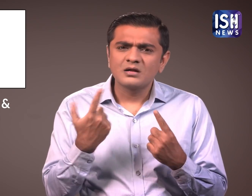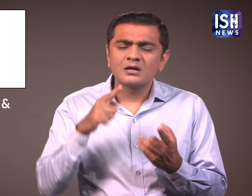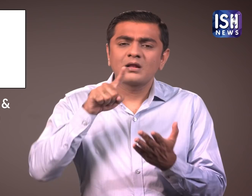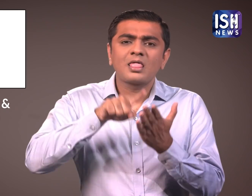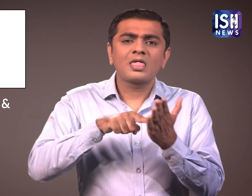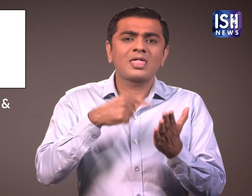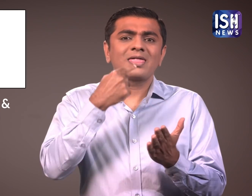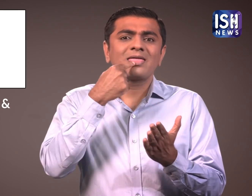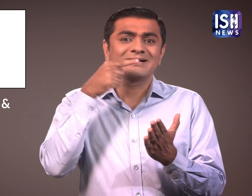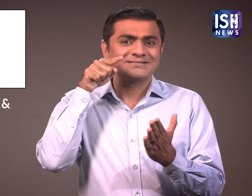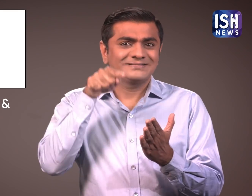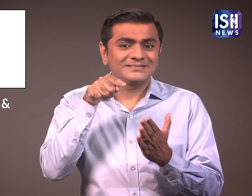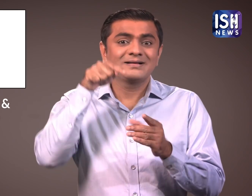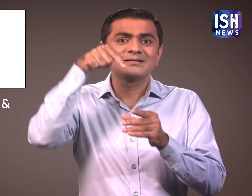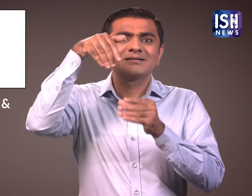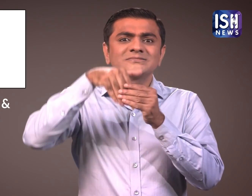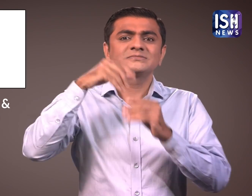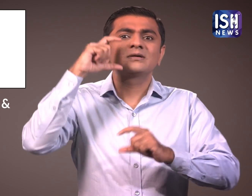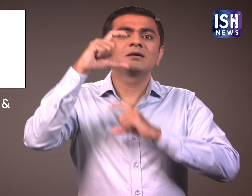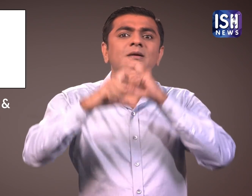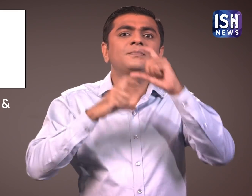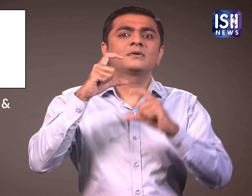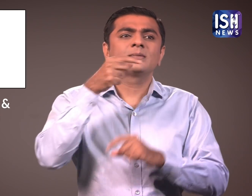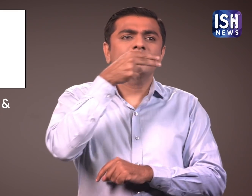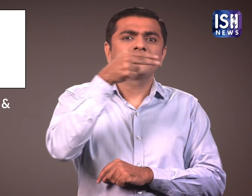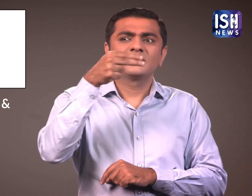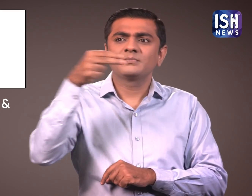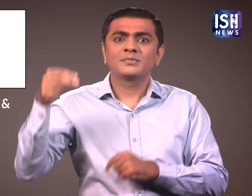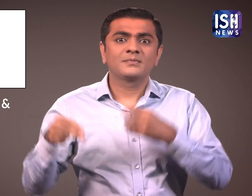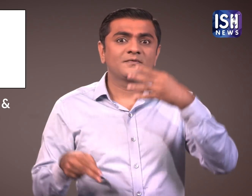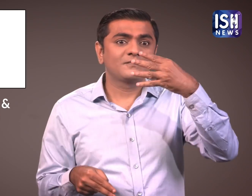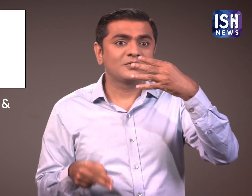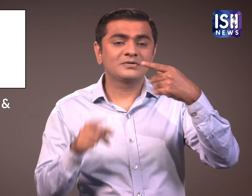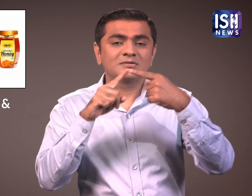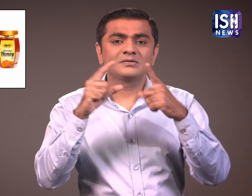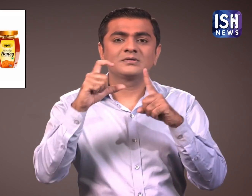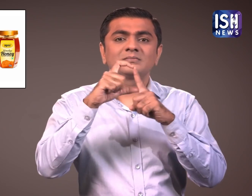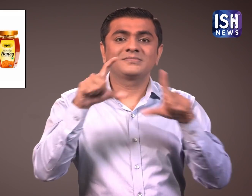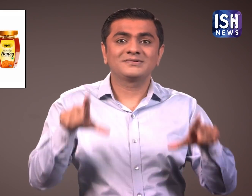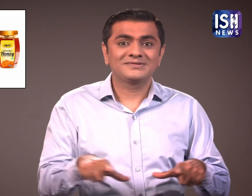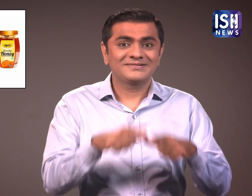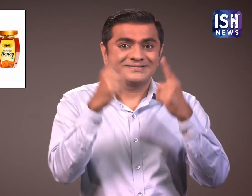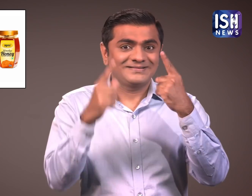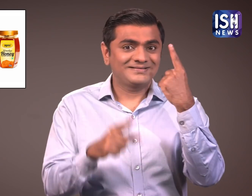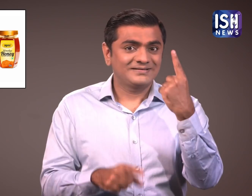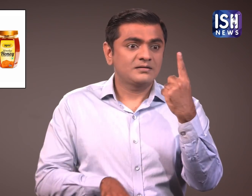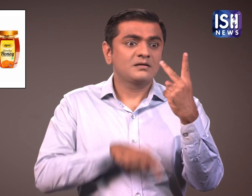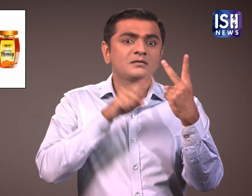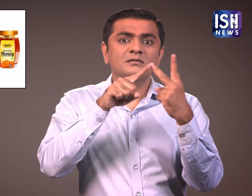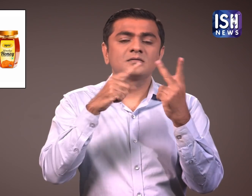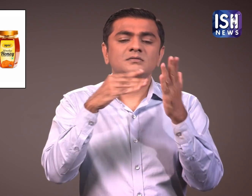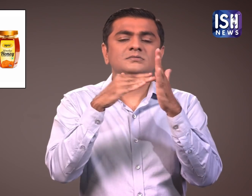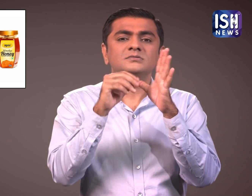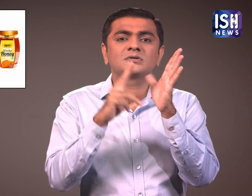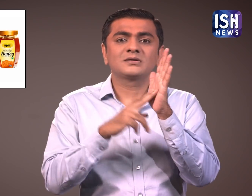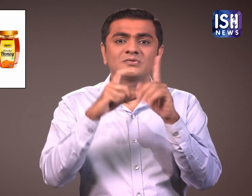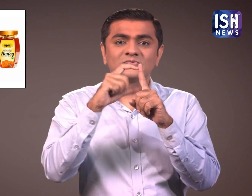उसने एक परीक्षन किया और पता चला कि डाबर, पतांजली, जंडू, एपस हिमालया जैसे नामी